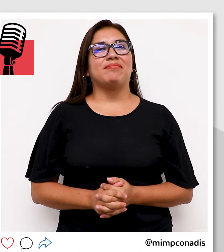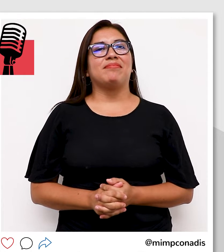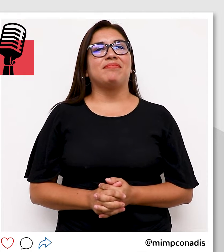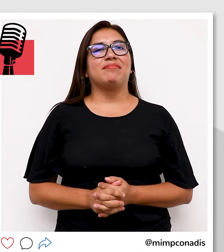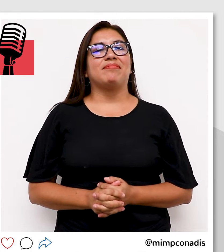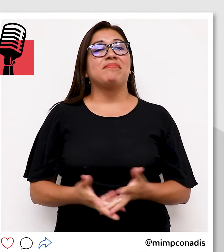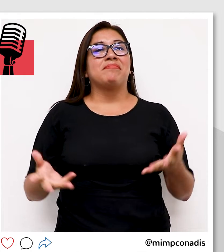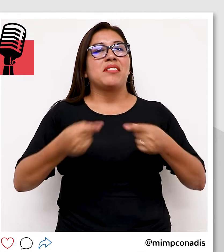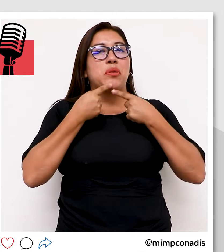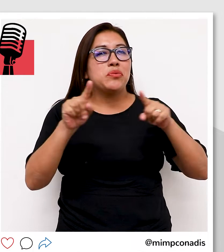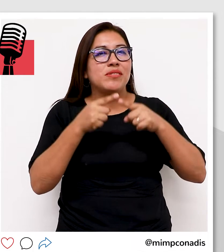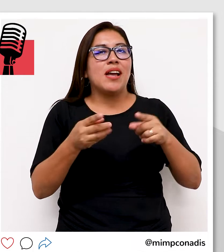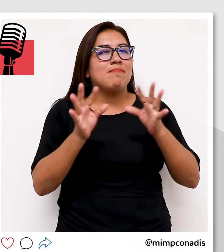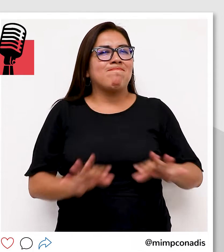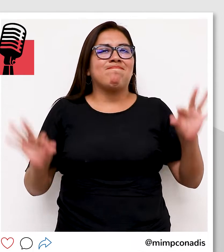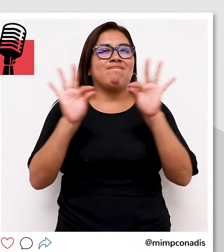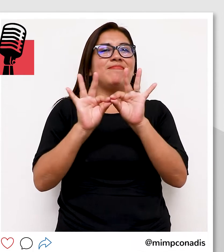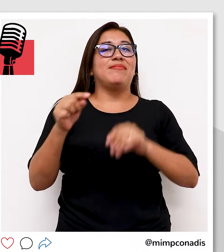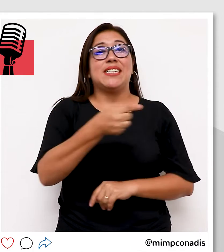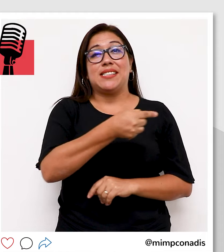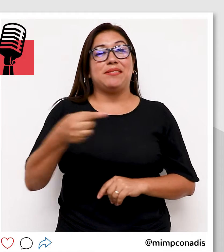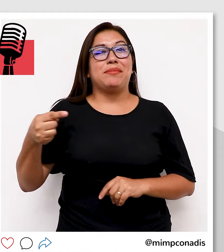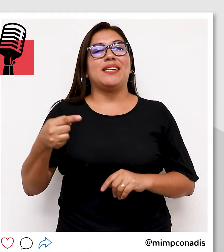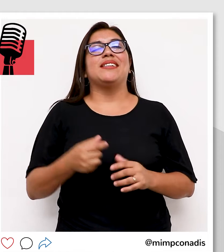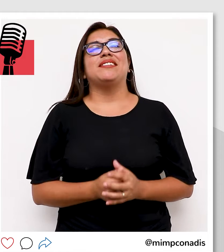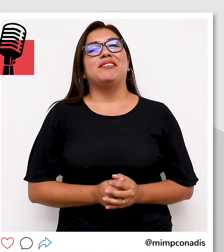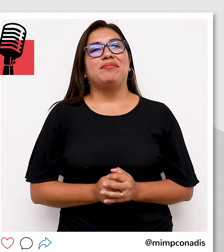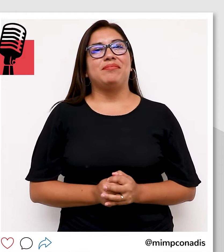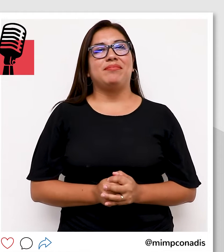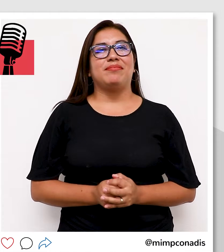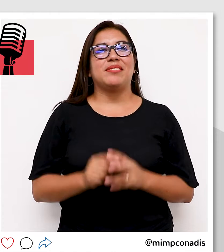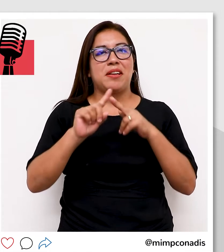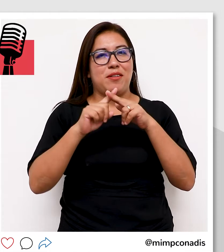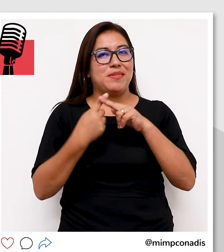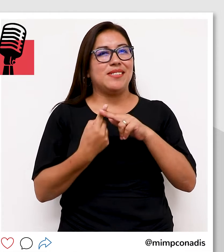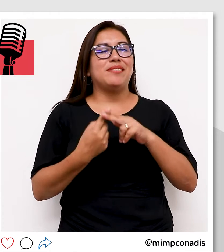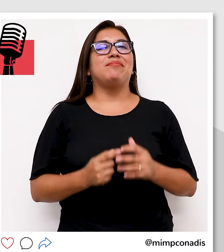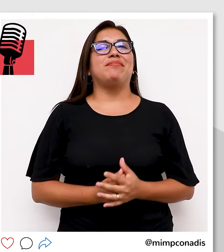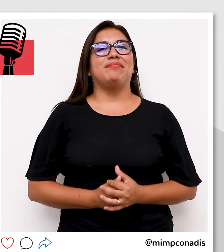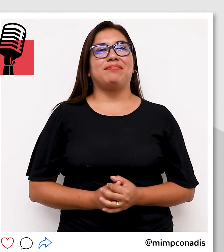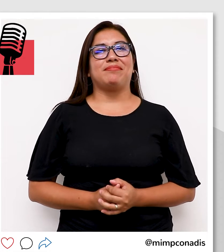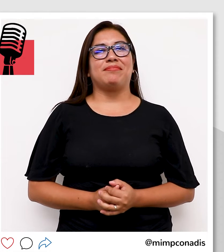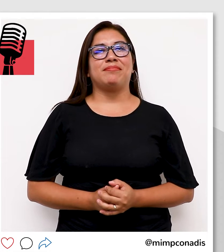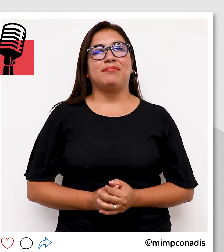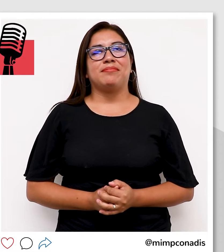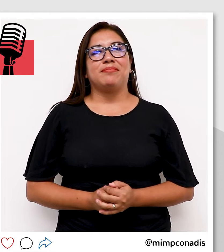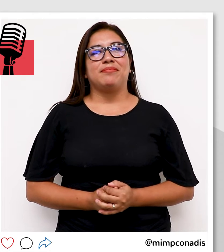con las noticias más importantes de la semana. Comenzamos.